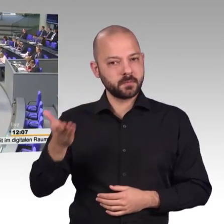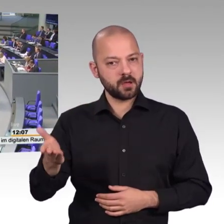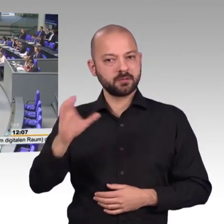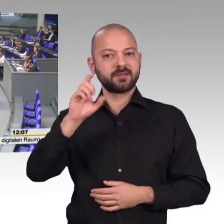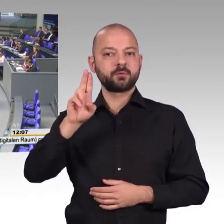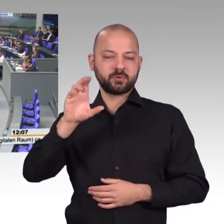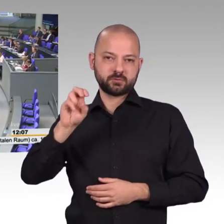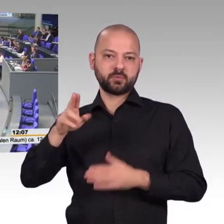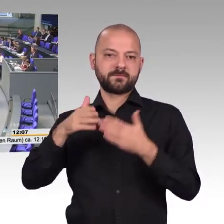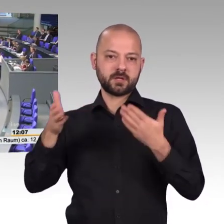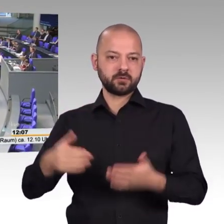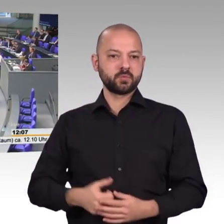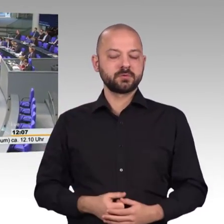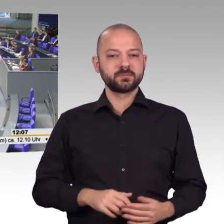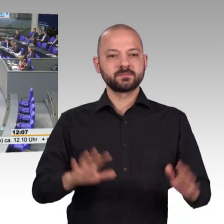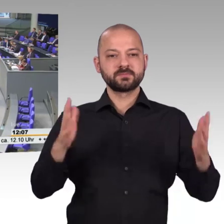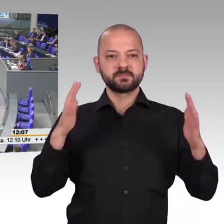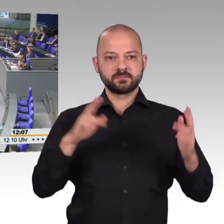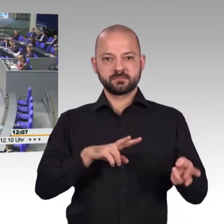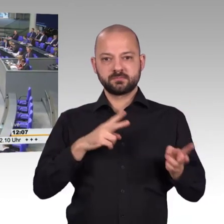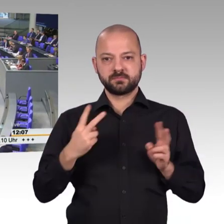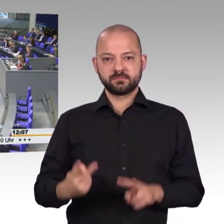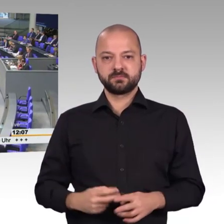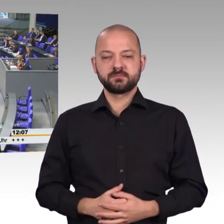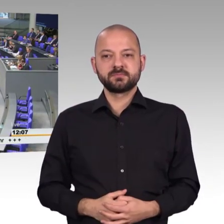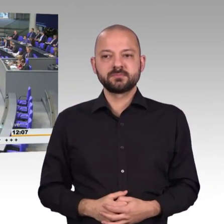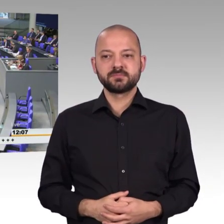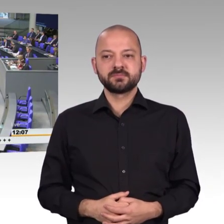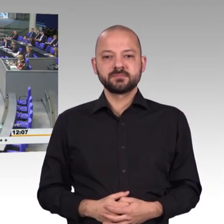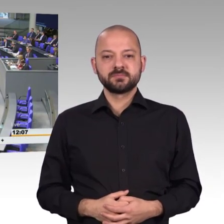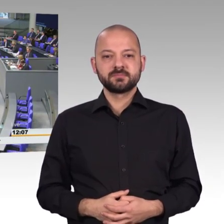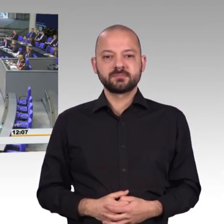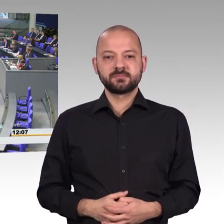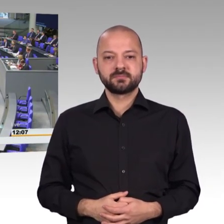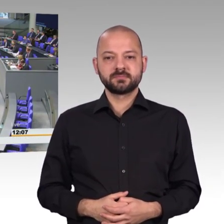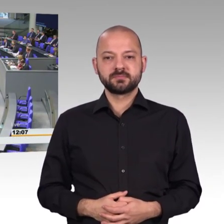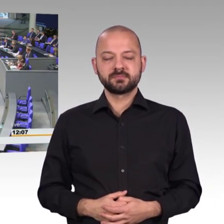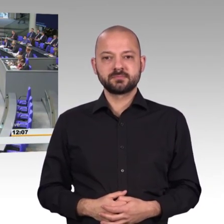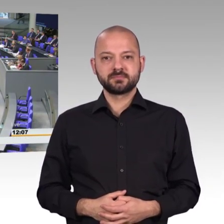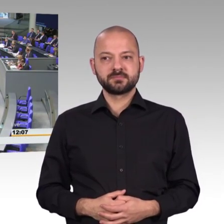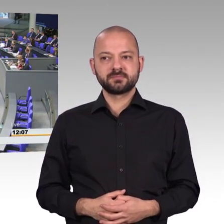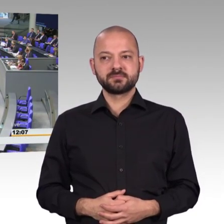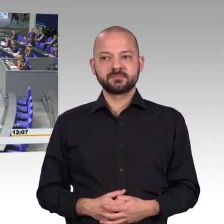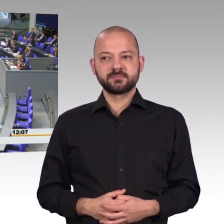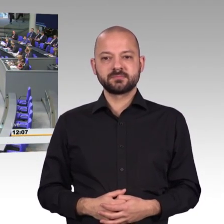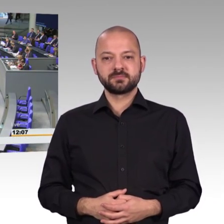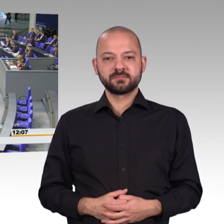Sehr geehrte Frau Präsidentin, geschätzte Kolleginnen und Kollegen, meine sehr verehrten Damen und Herren. Es ist gut,